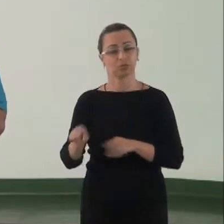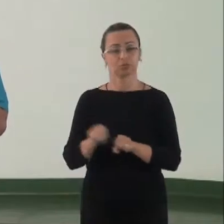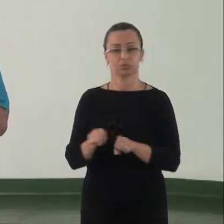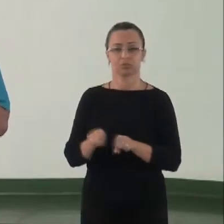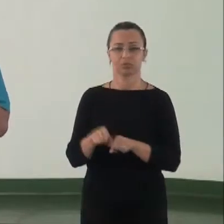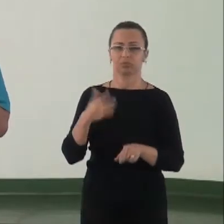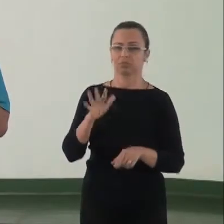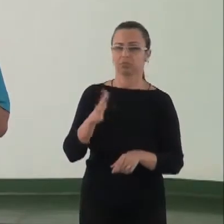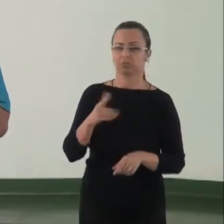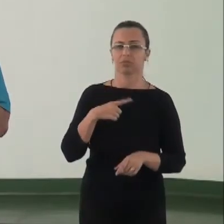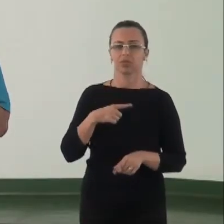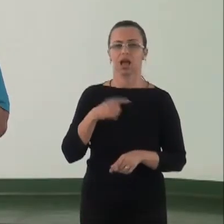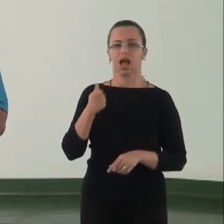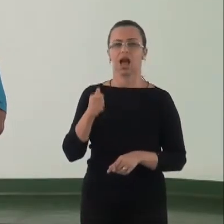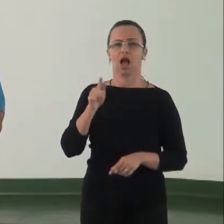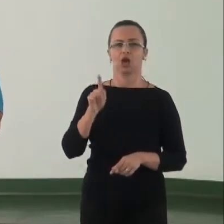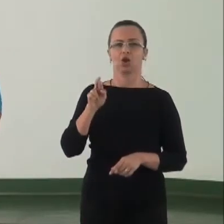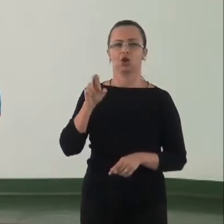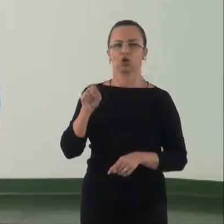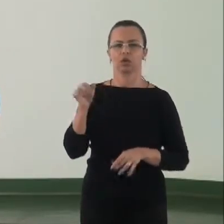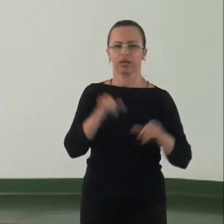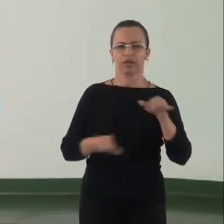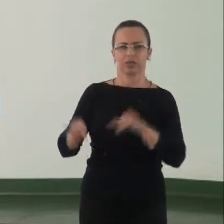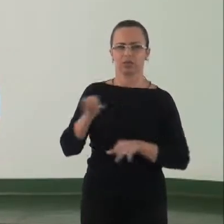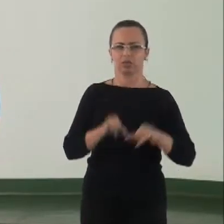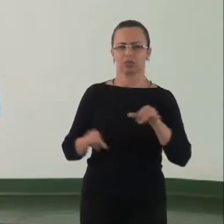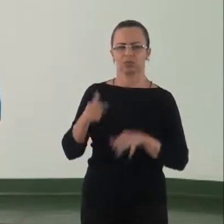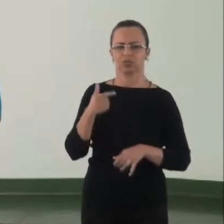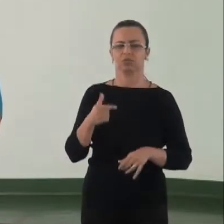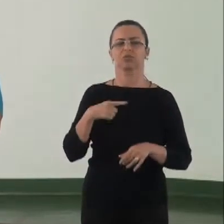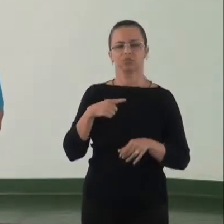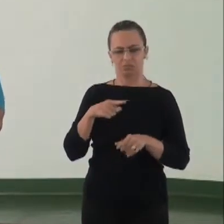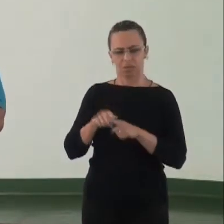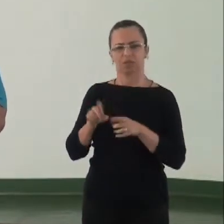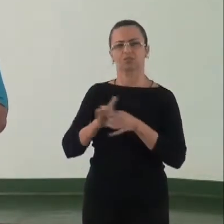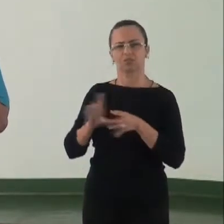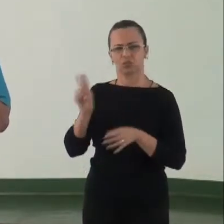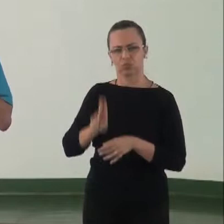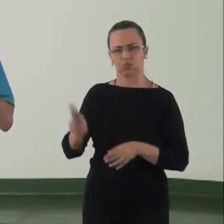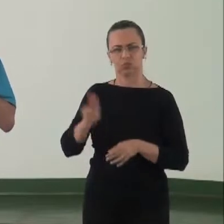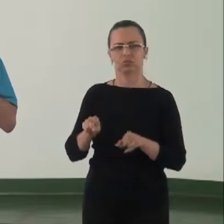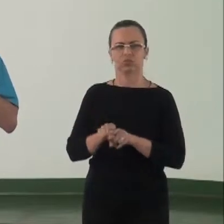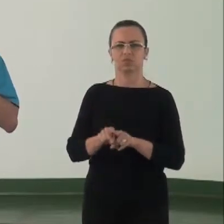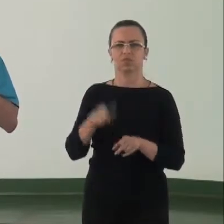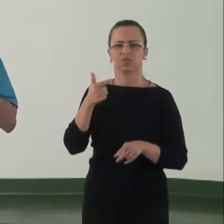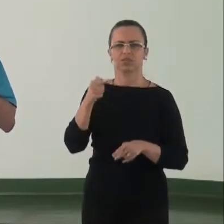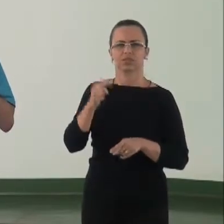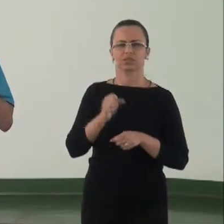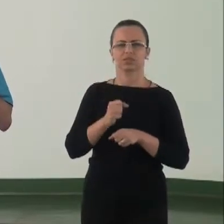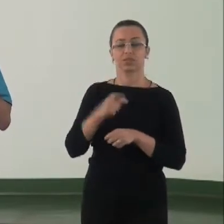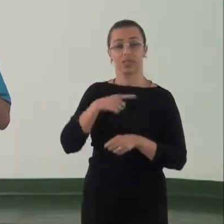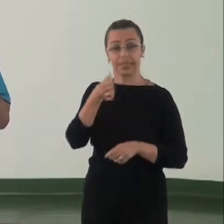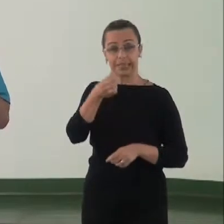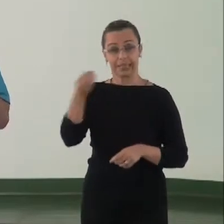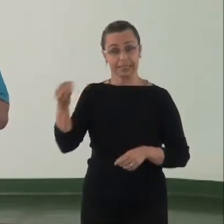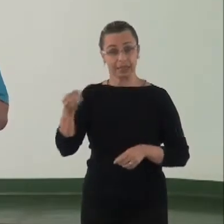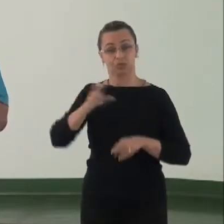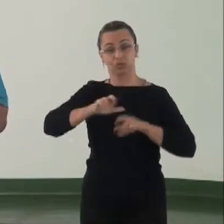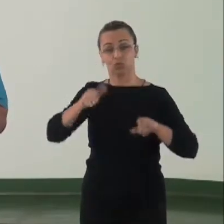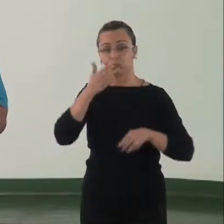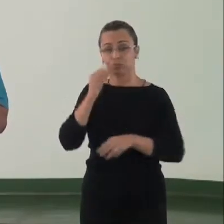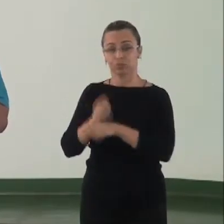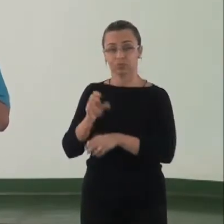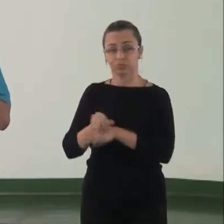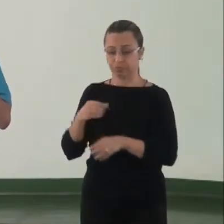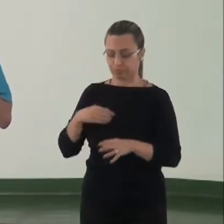agroquímicos autorizados de uso no Brasil e cerca de 27 acompanhados. Cada um desses 600 agroquímicos é aplicado em